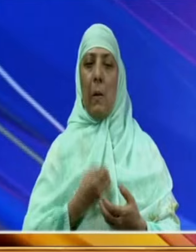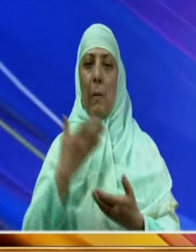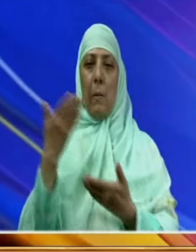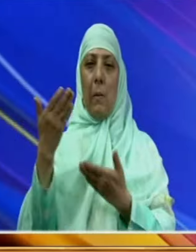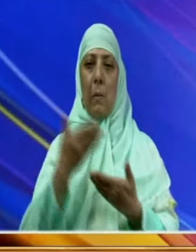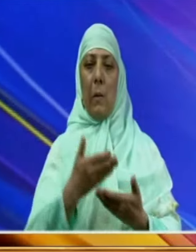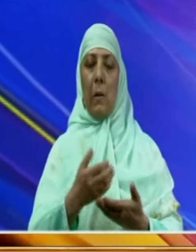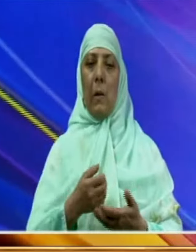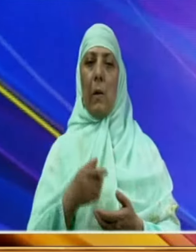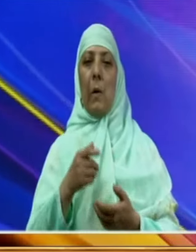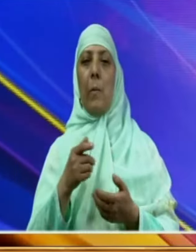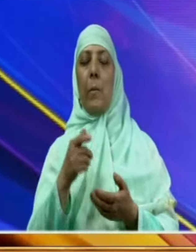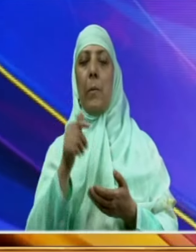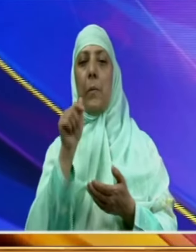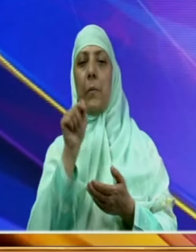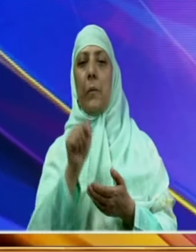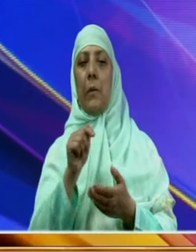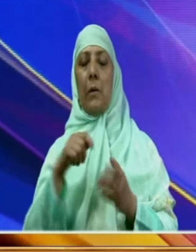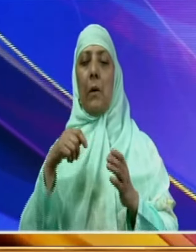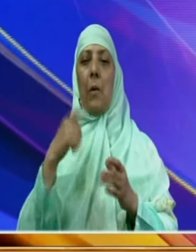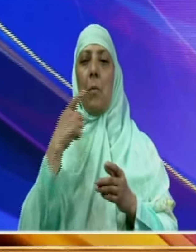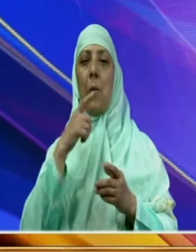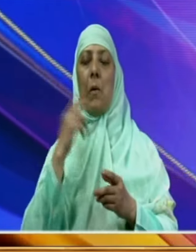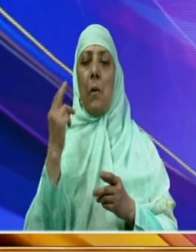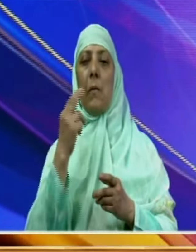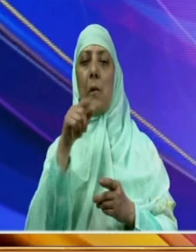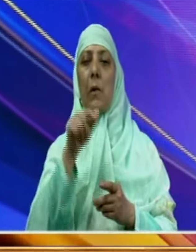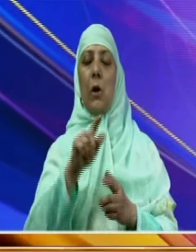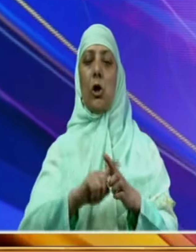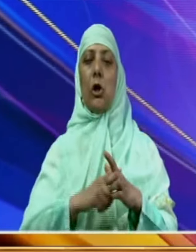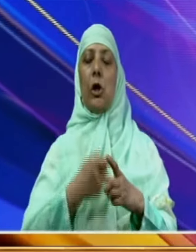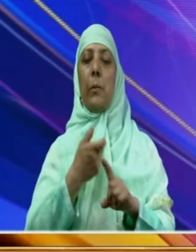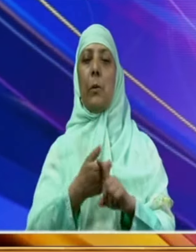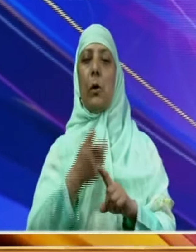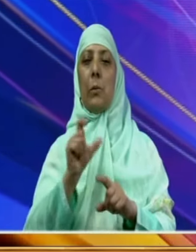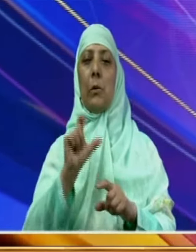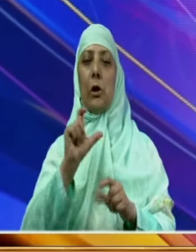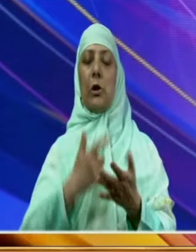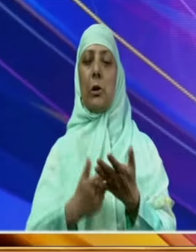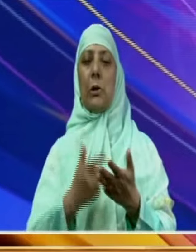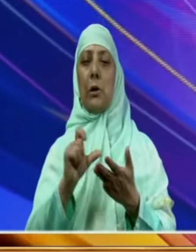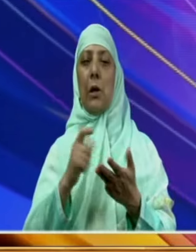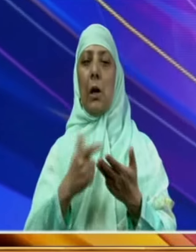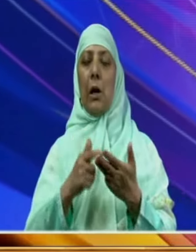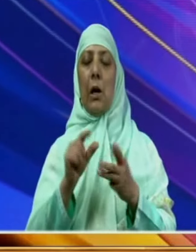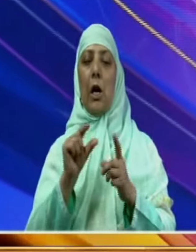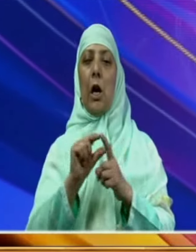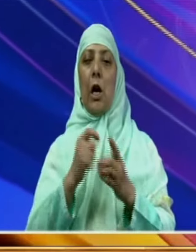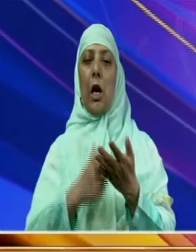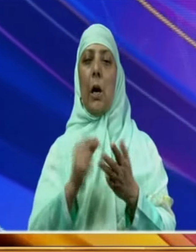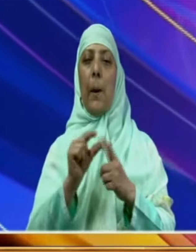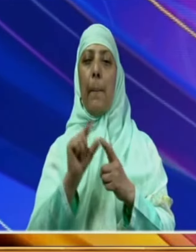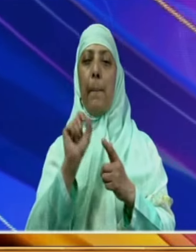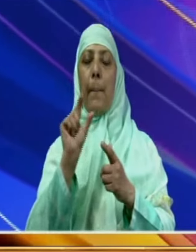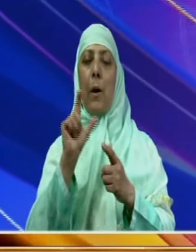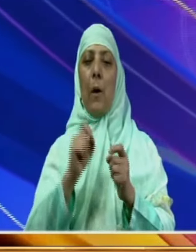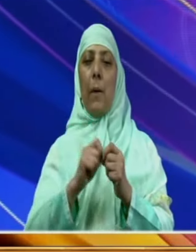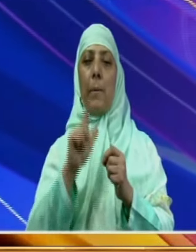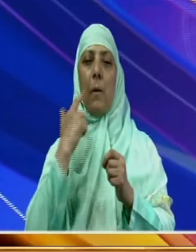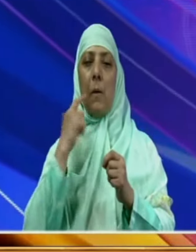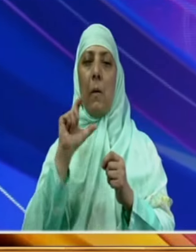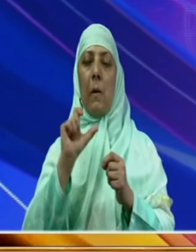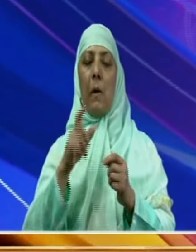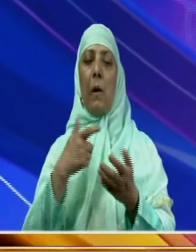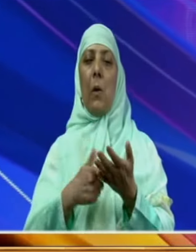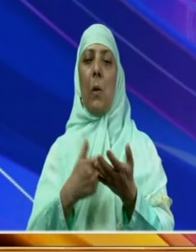دورے کا مقصد جمع کشمیر اور چیک ریپبلک کے درمیان اقتصادی